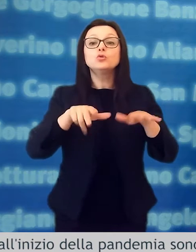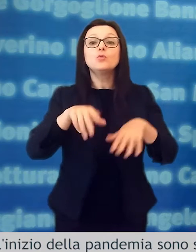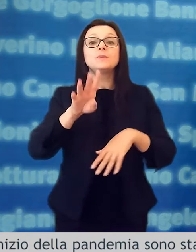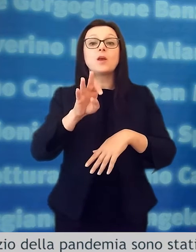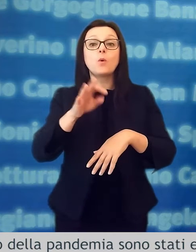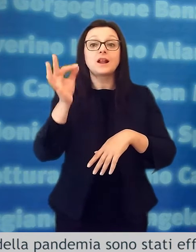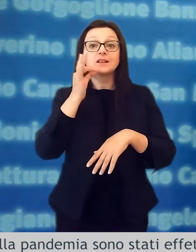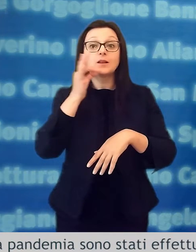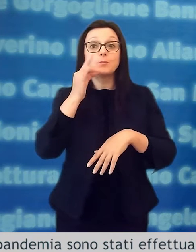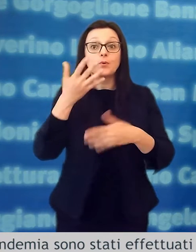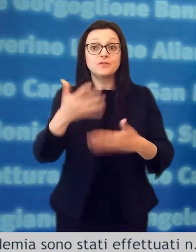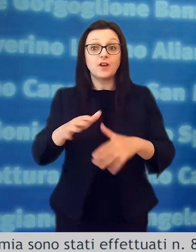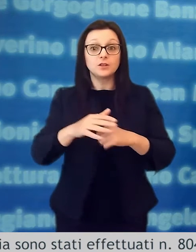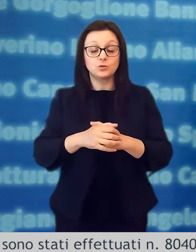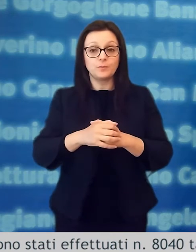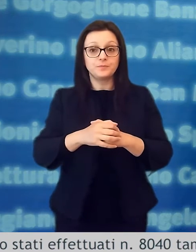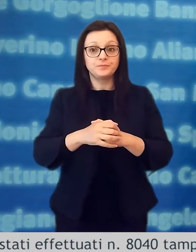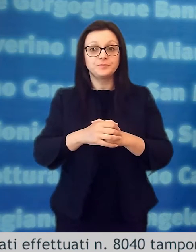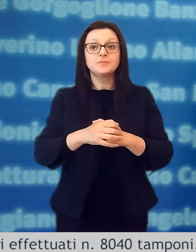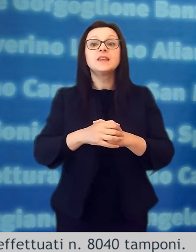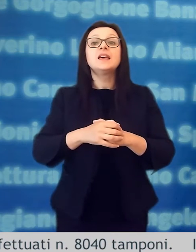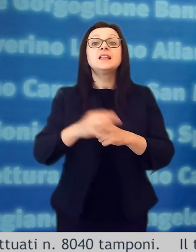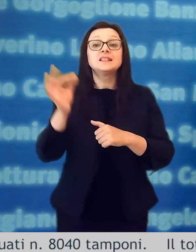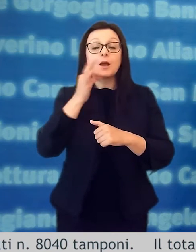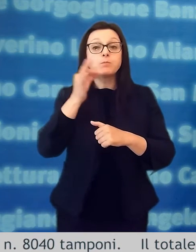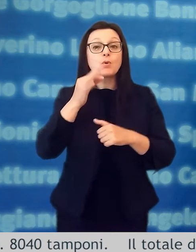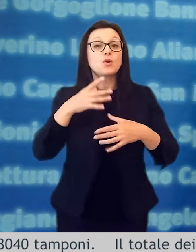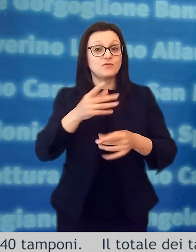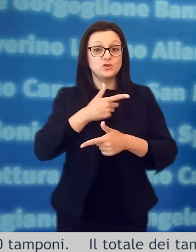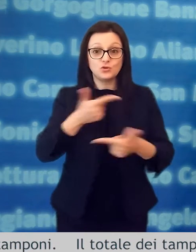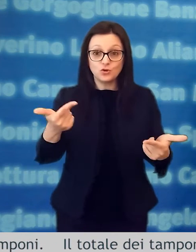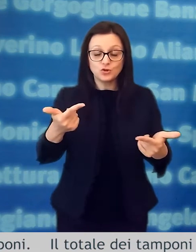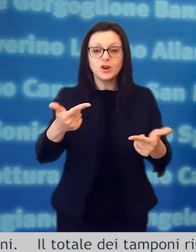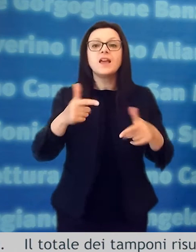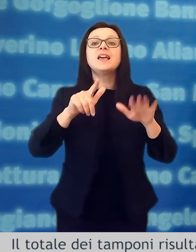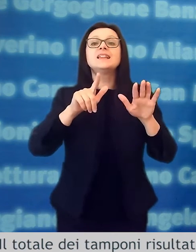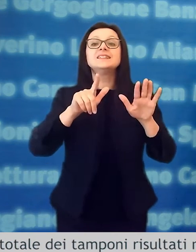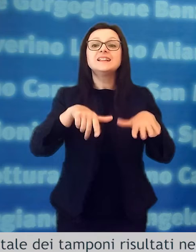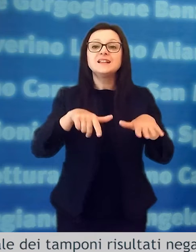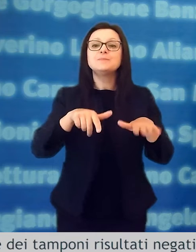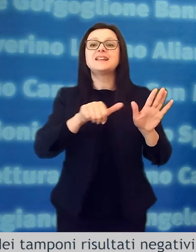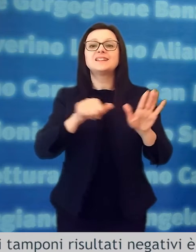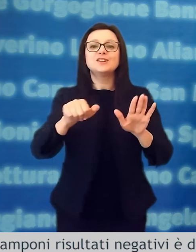8040 tamponi il totale dei tamponi risultati negativi e di 7684